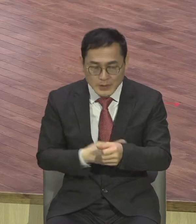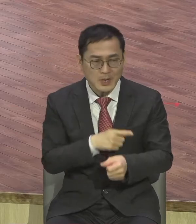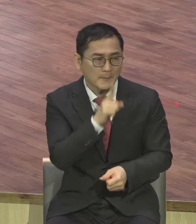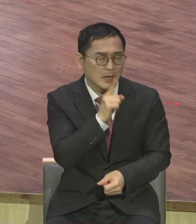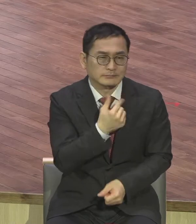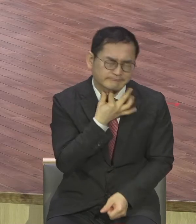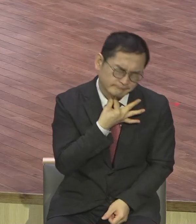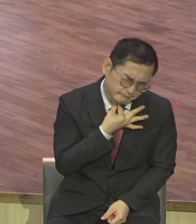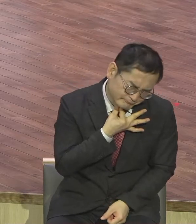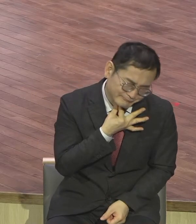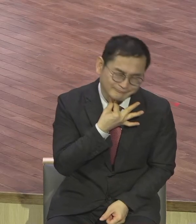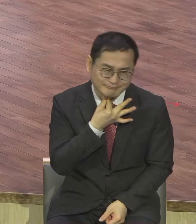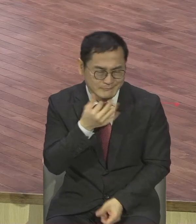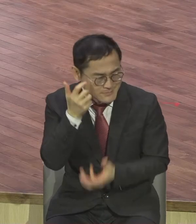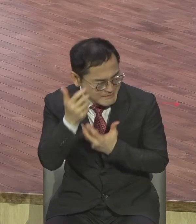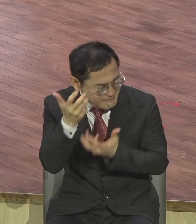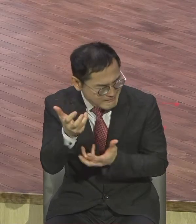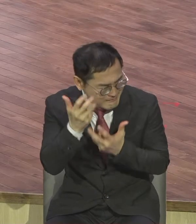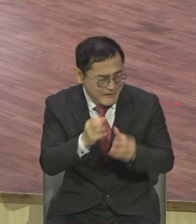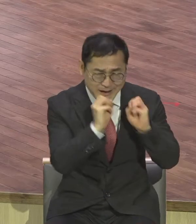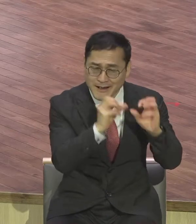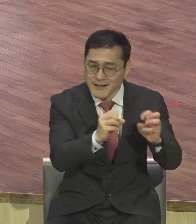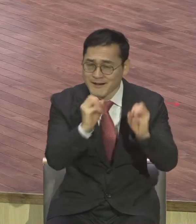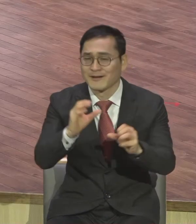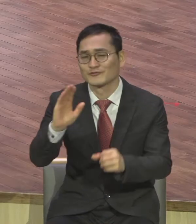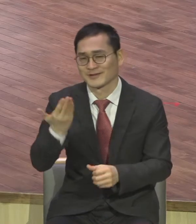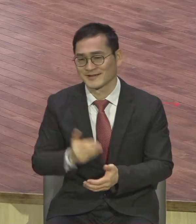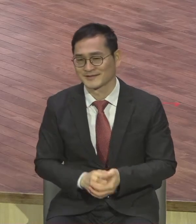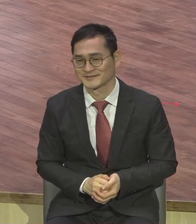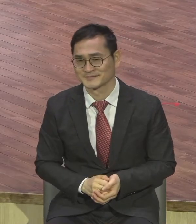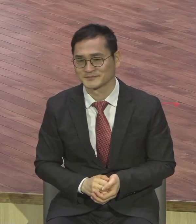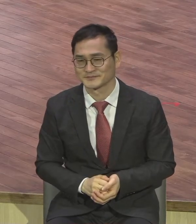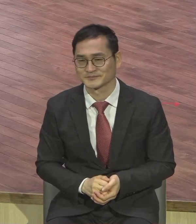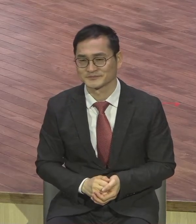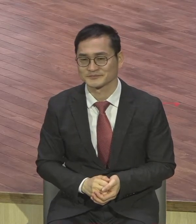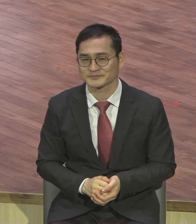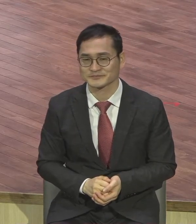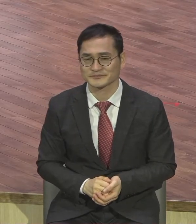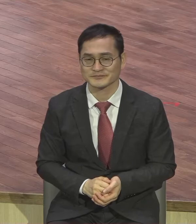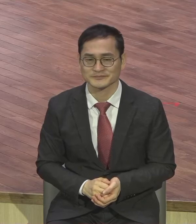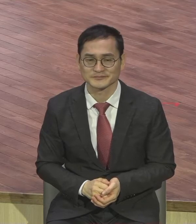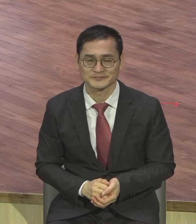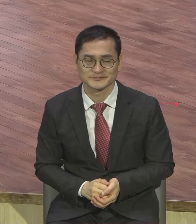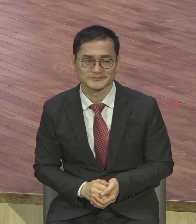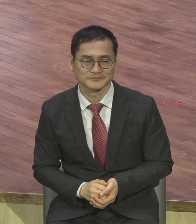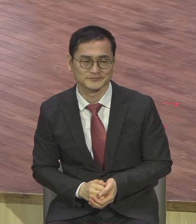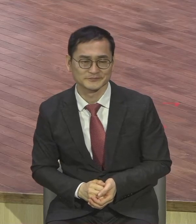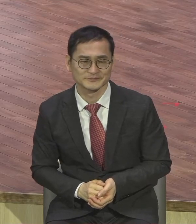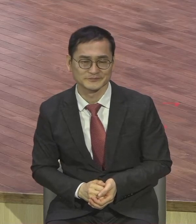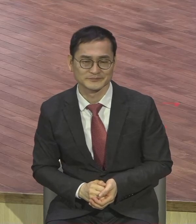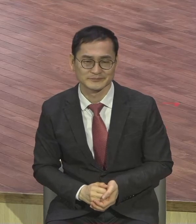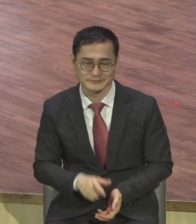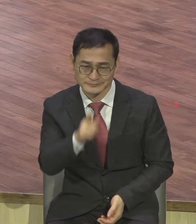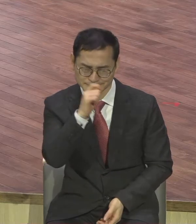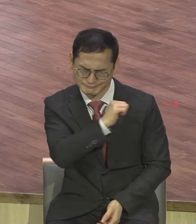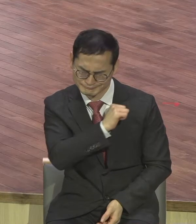아멘 은혜를 받은 말문이 열리게 되어있고 메시지 할 수 밖에 없다니까요 하고 싶어서